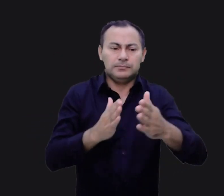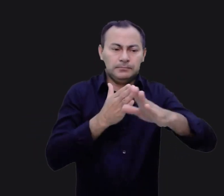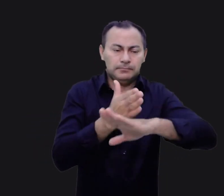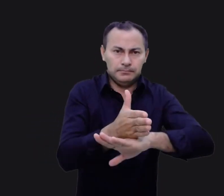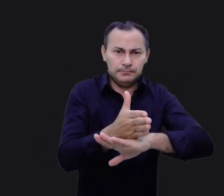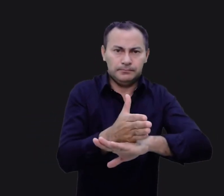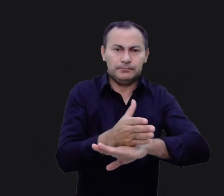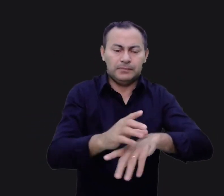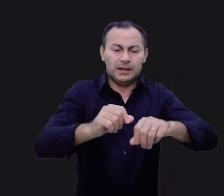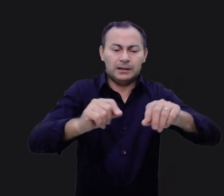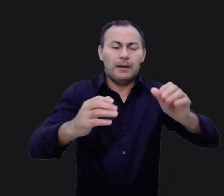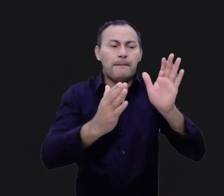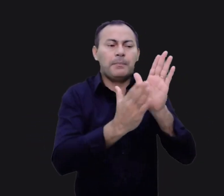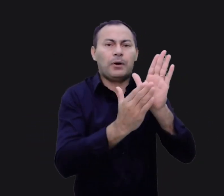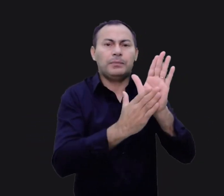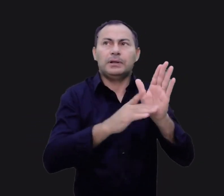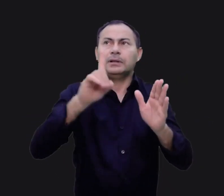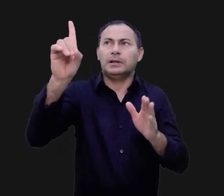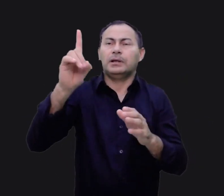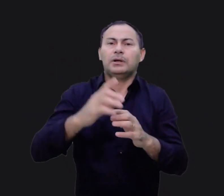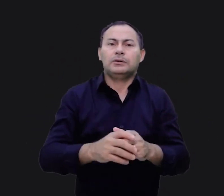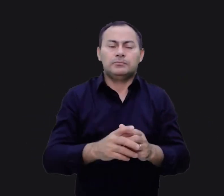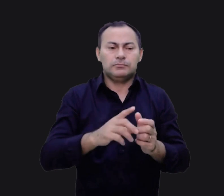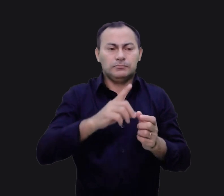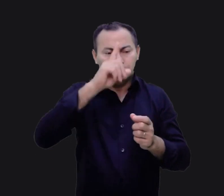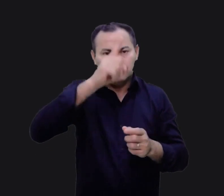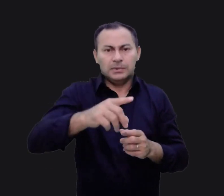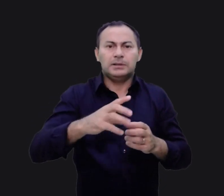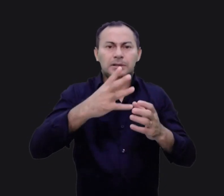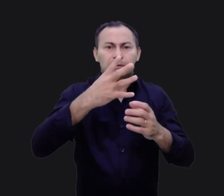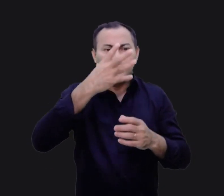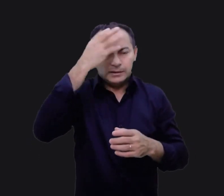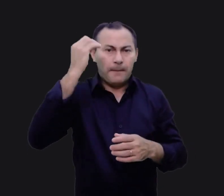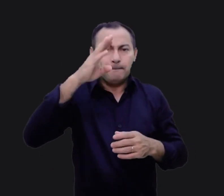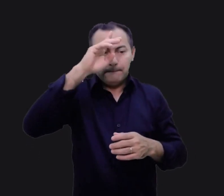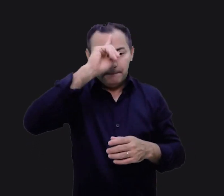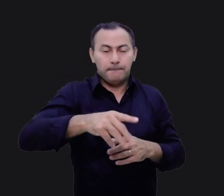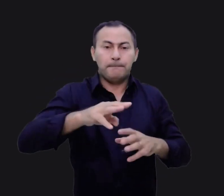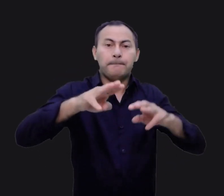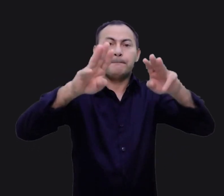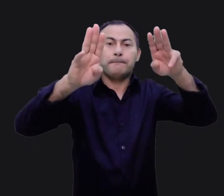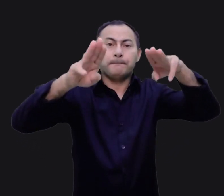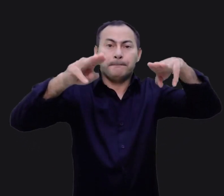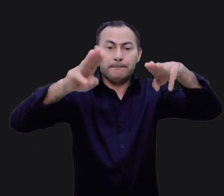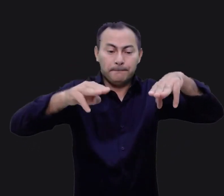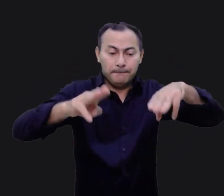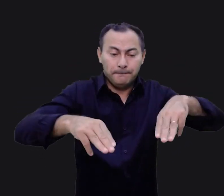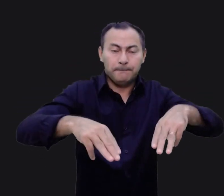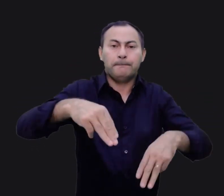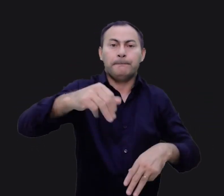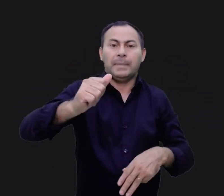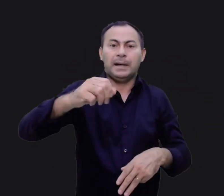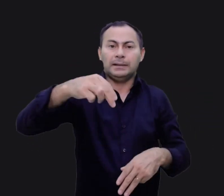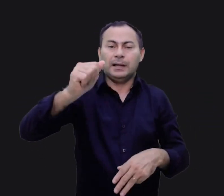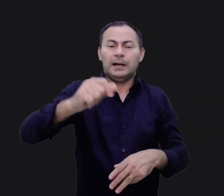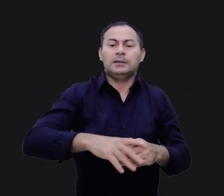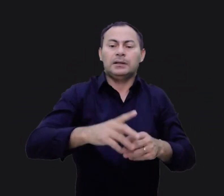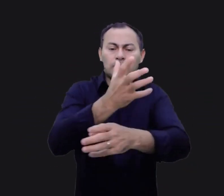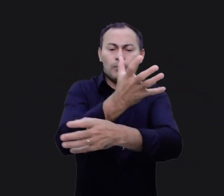eles entraram na terra prometida, Deus cessou de mandar o maná. Mas enquanto eles estavam no deserto, Deus